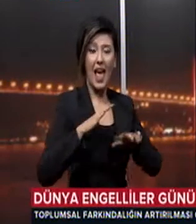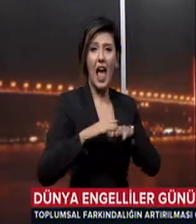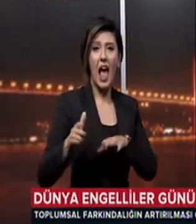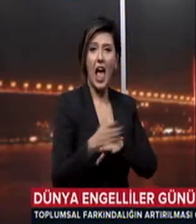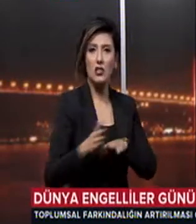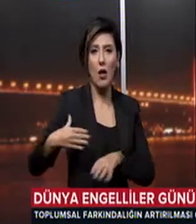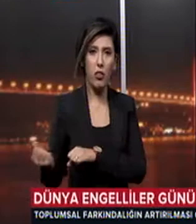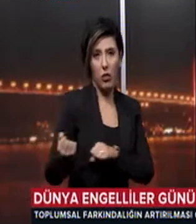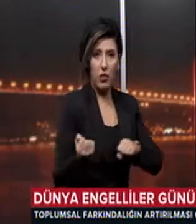bazen bizi sürüklüyor